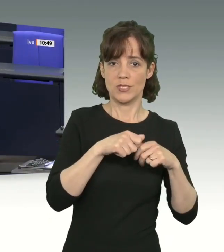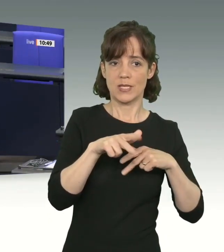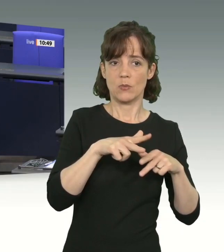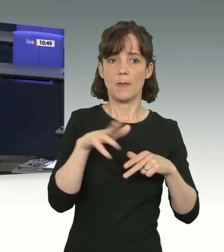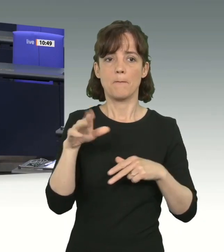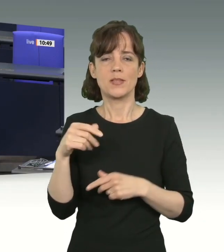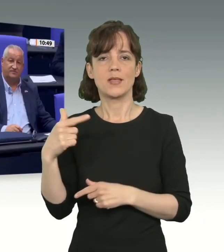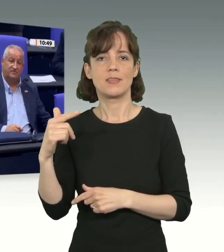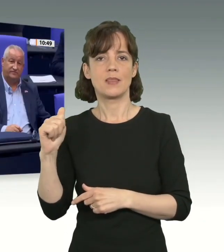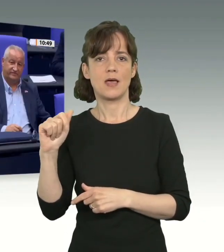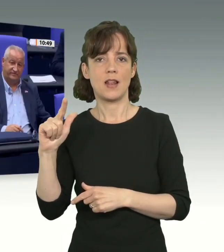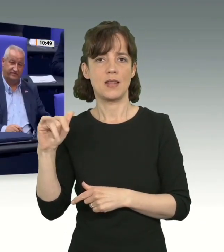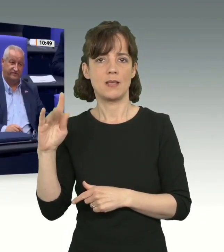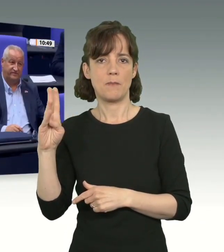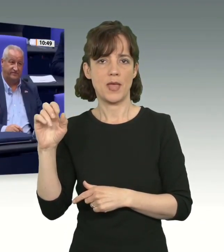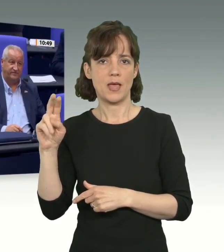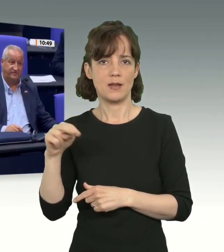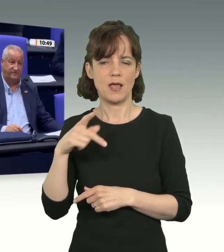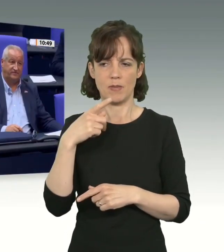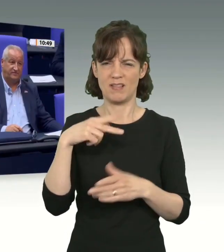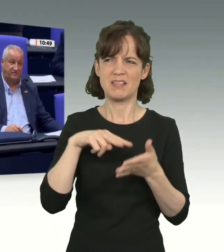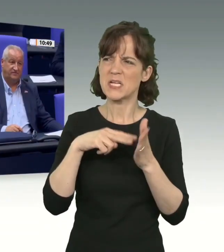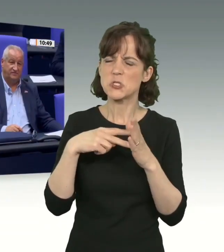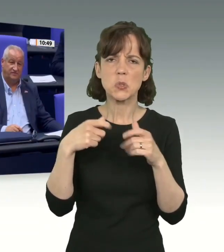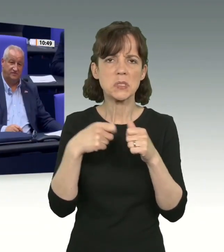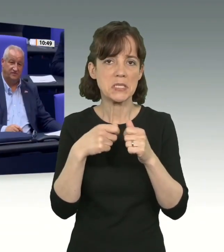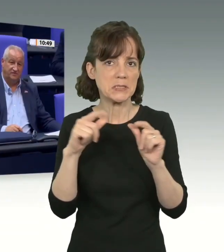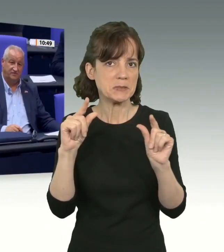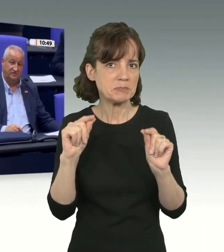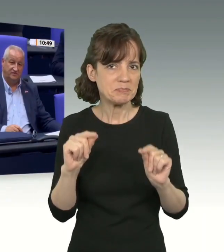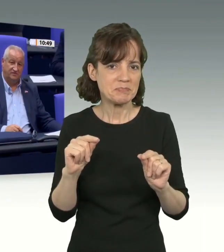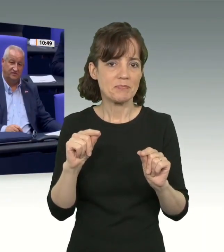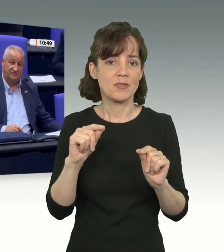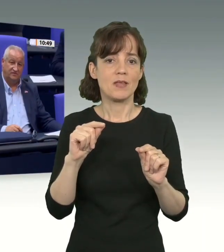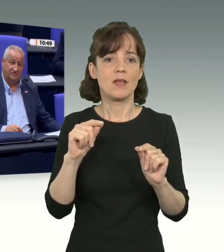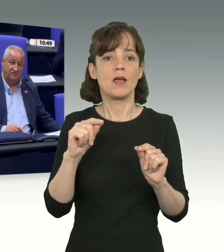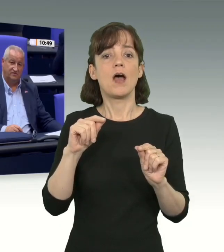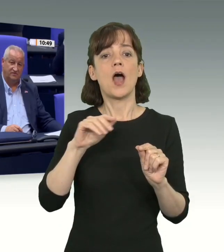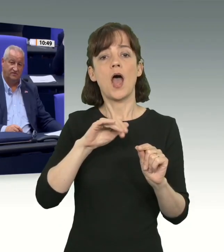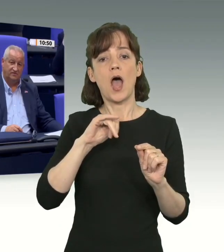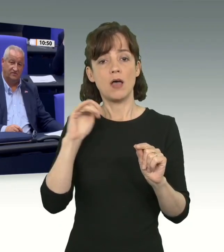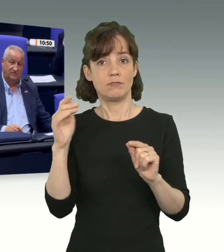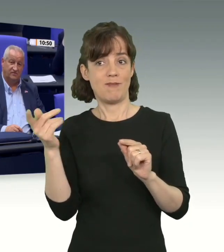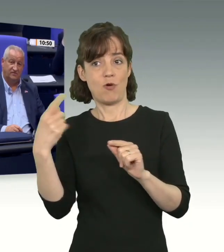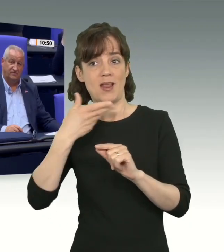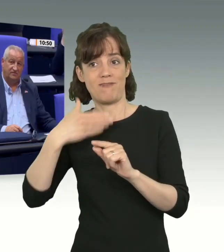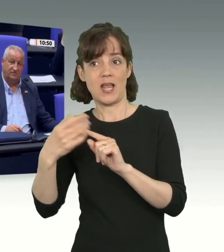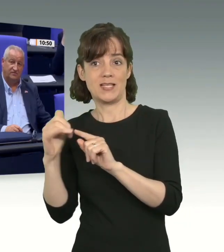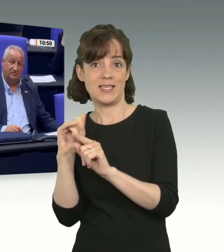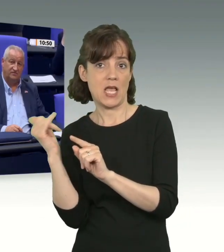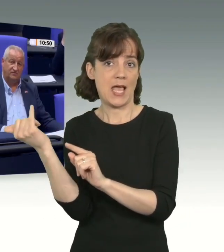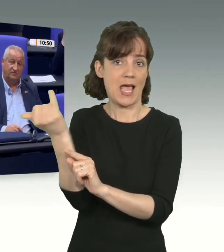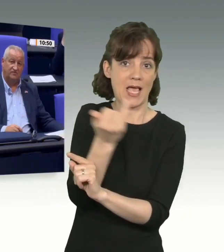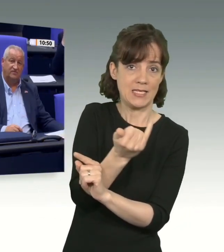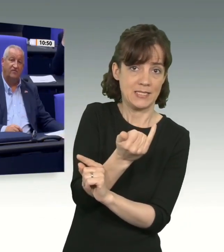gibt. Wenn es diese technischen Kontakte, was immer das auch sind, bei der Ausreise aus Afghanistan gibt, dann sollten diese auch